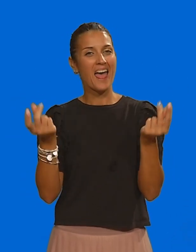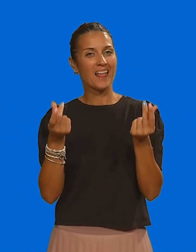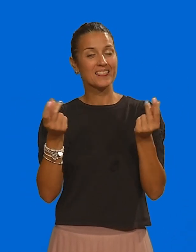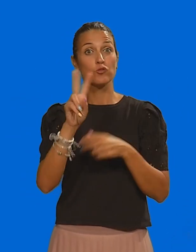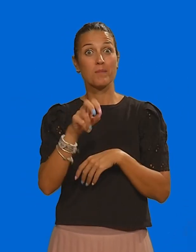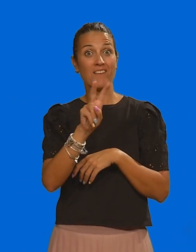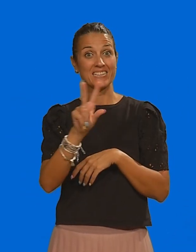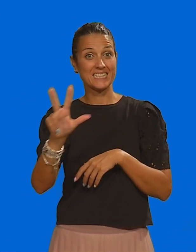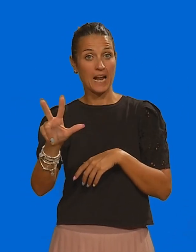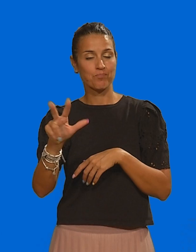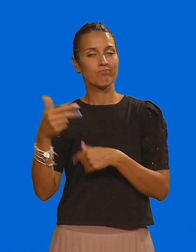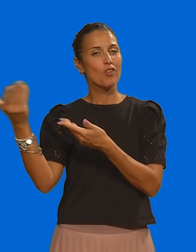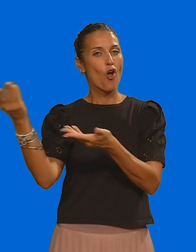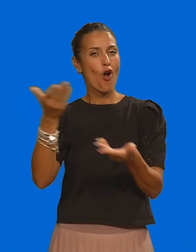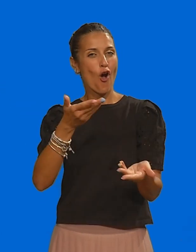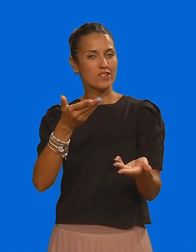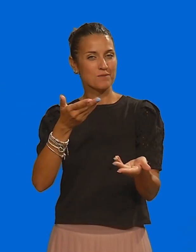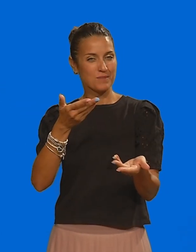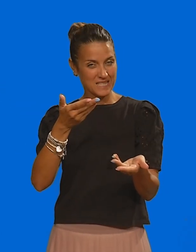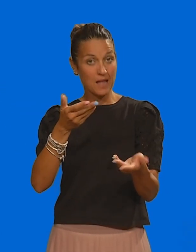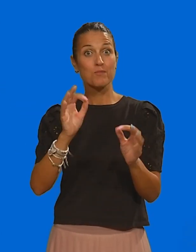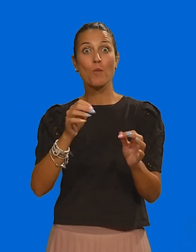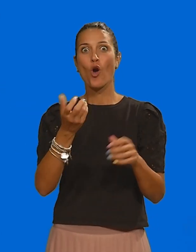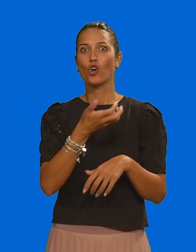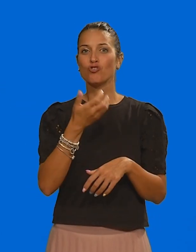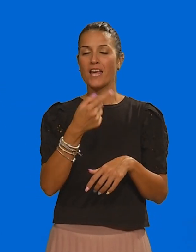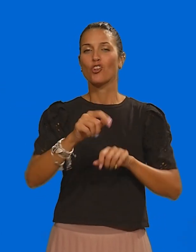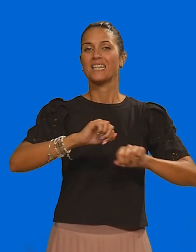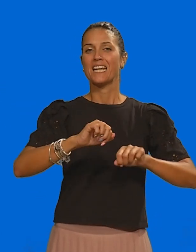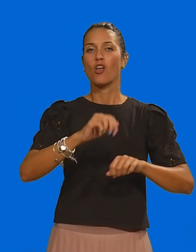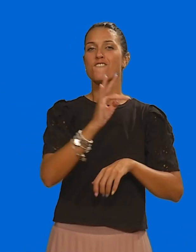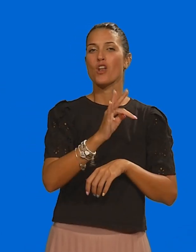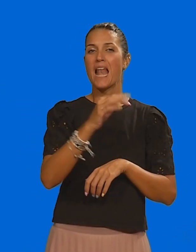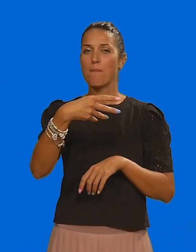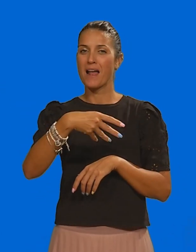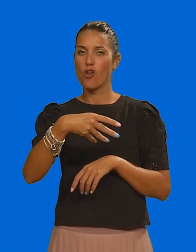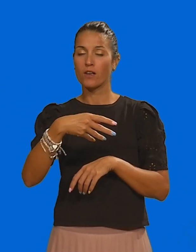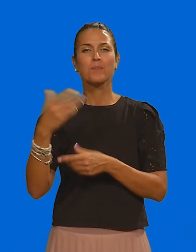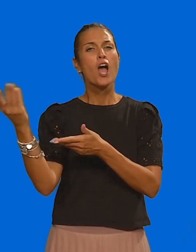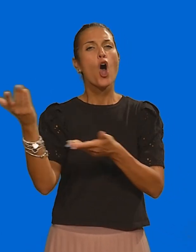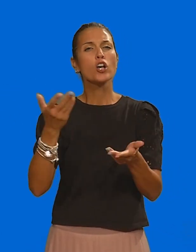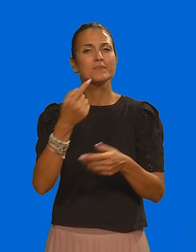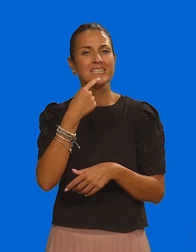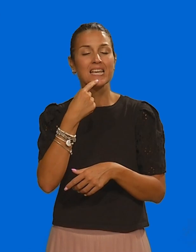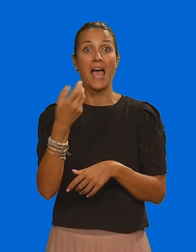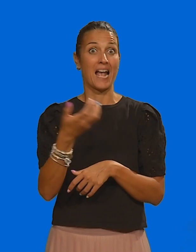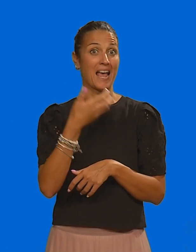Super ospite del concerto di Melpignano diretto da Fiorella Mannoia. Sarà la cantante Arisa.